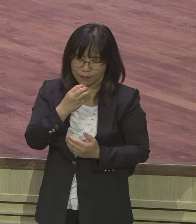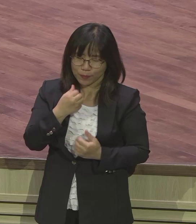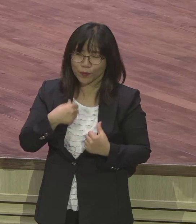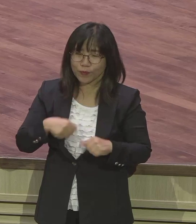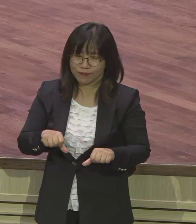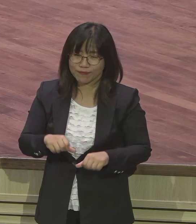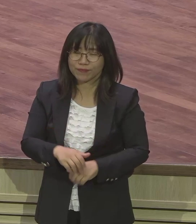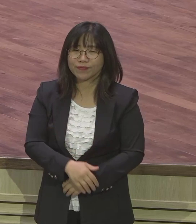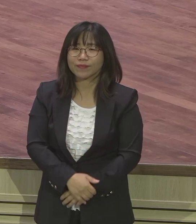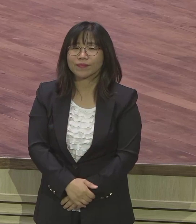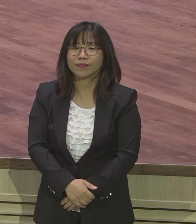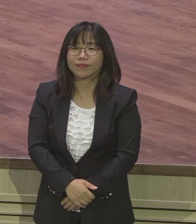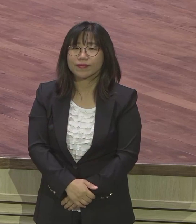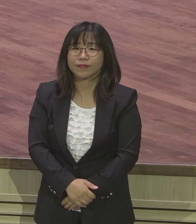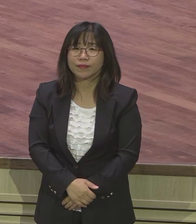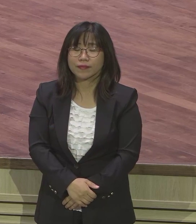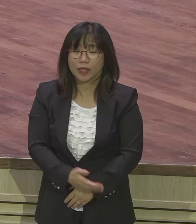우리가 볼 게 너무 많잖아요